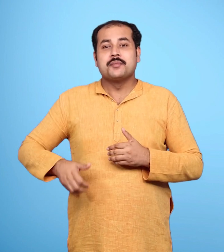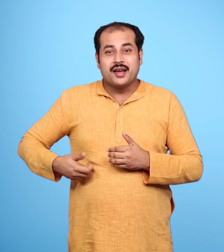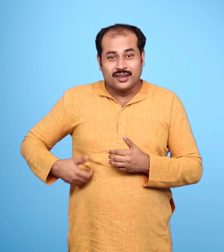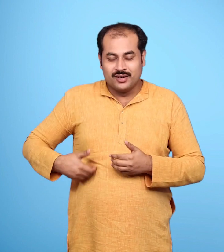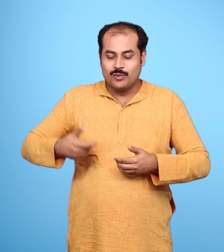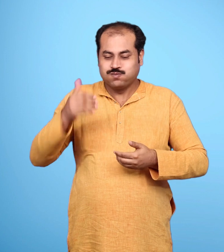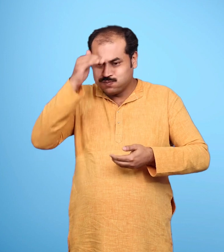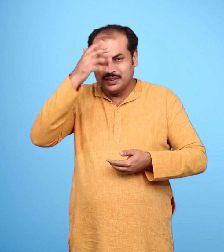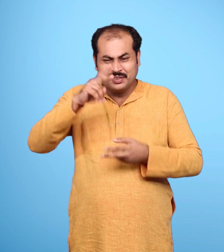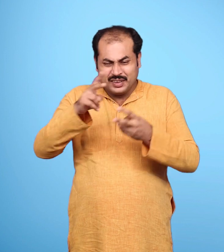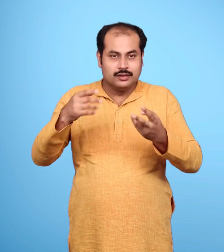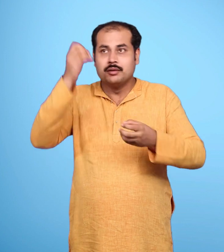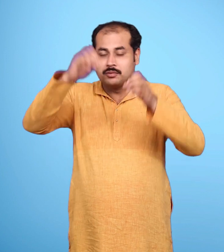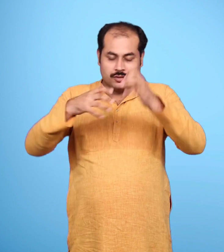आभूशन वानरों ने उठा लिये